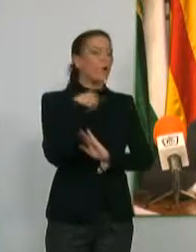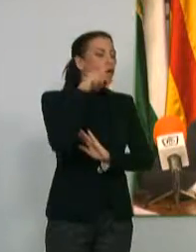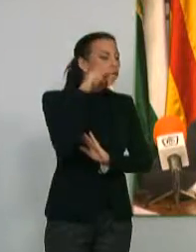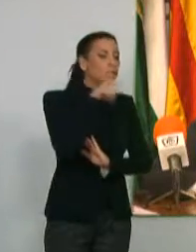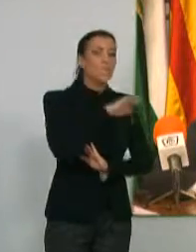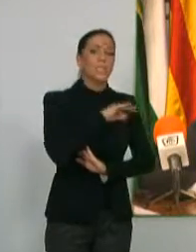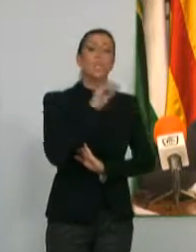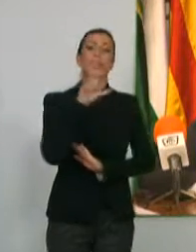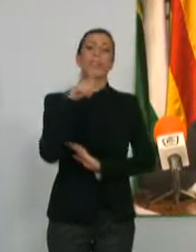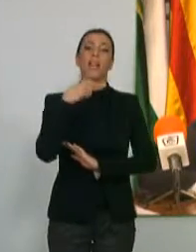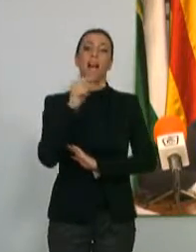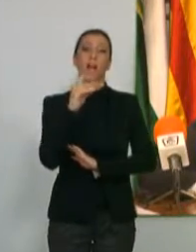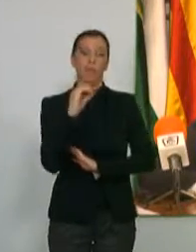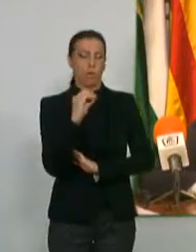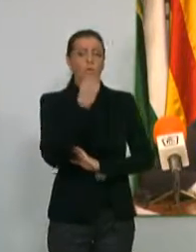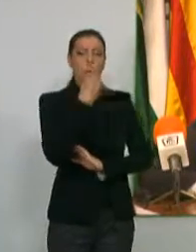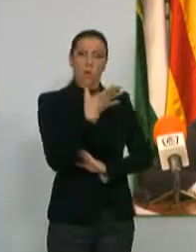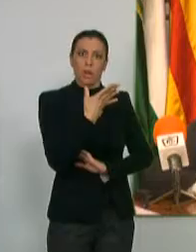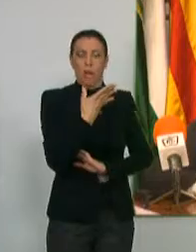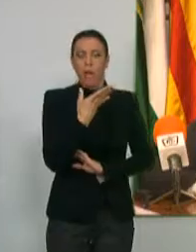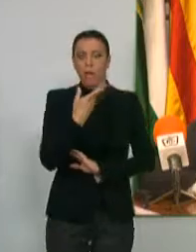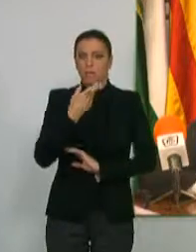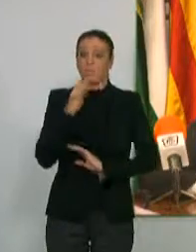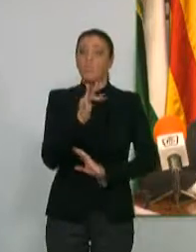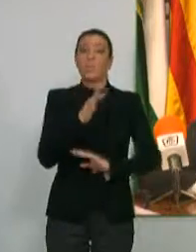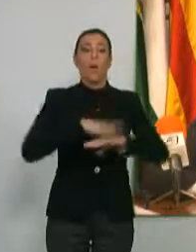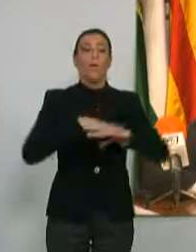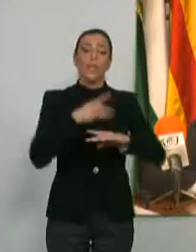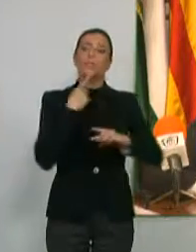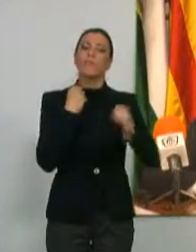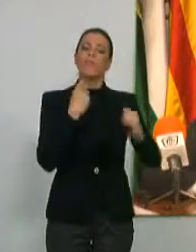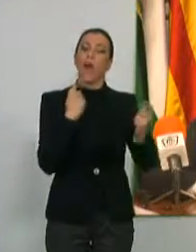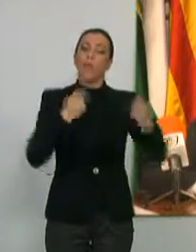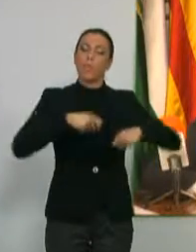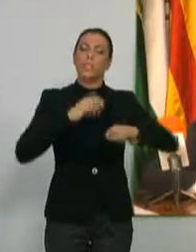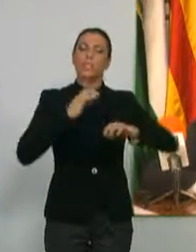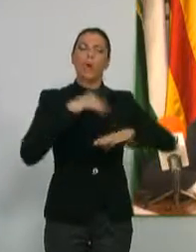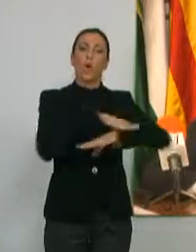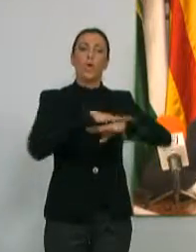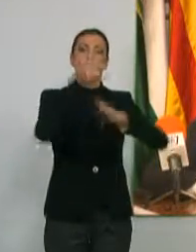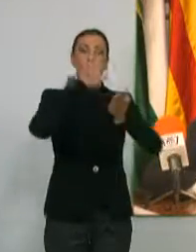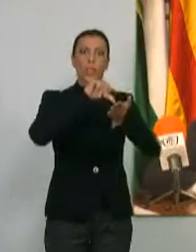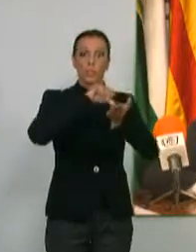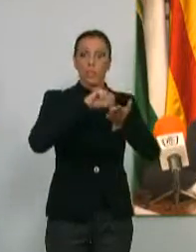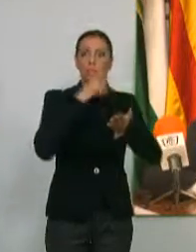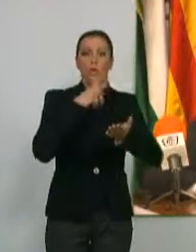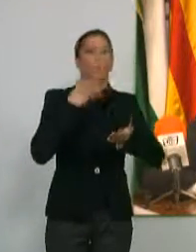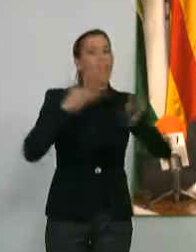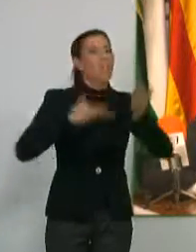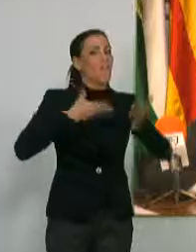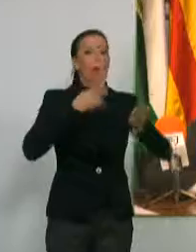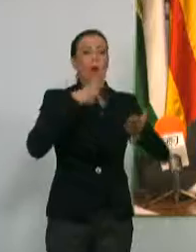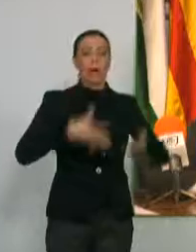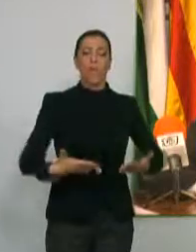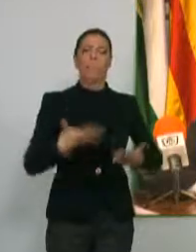subdelegado era una buena noticia para el ciudadano ya que se trata de una fuerte apuesta del Gobierno Central que tiene más valor